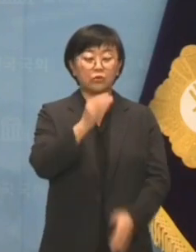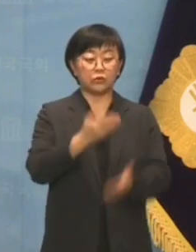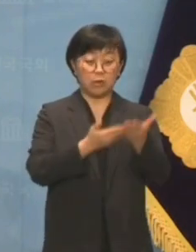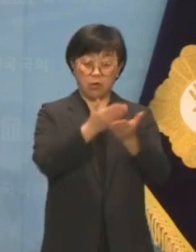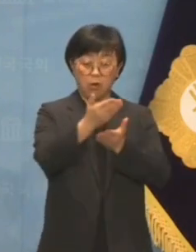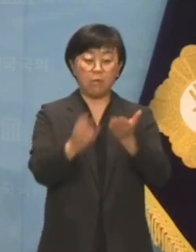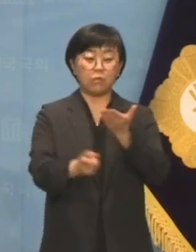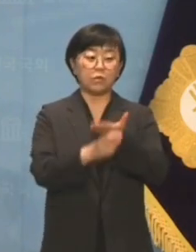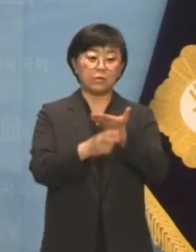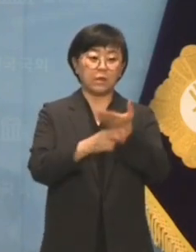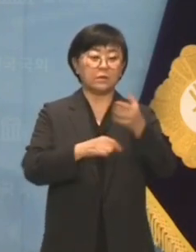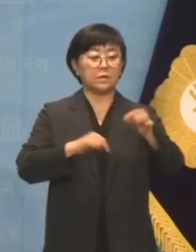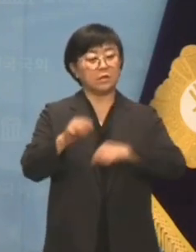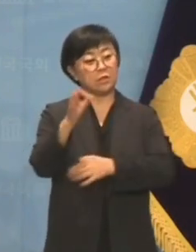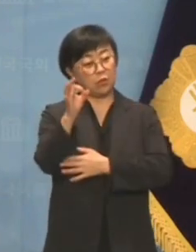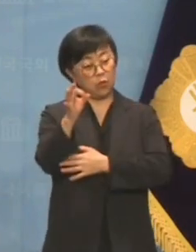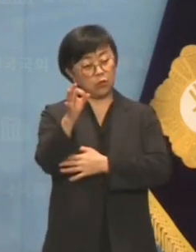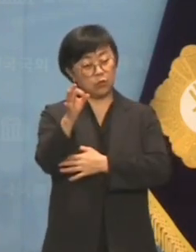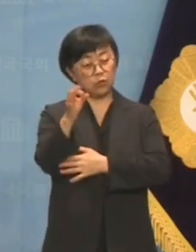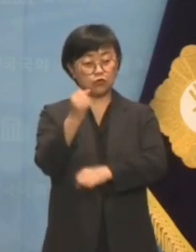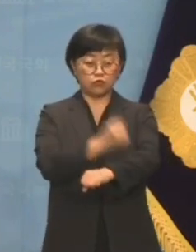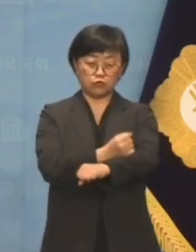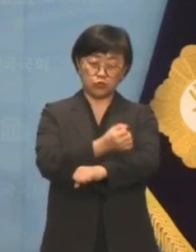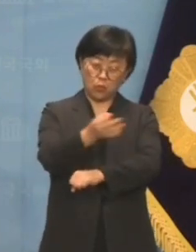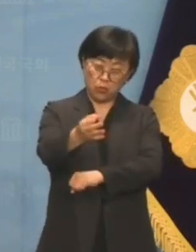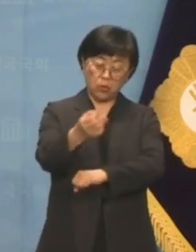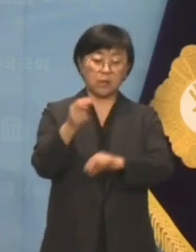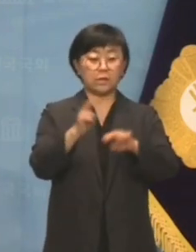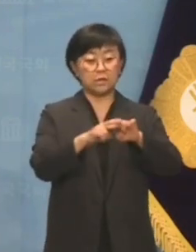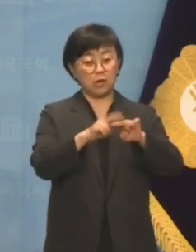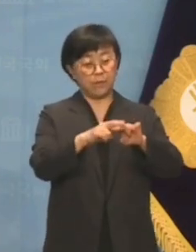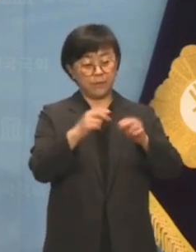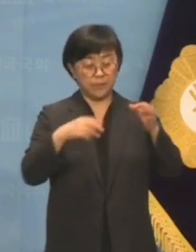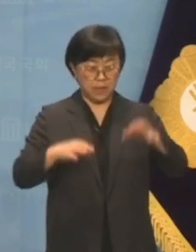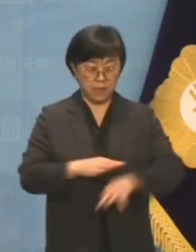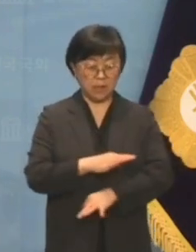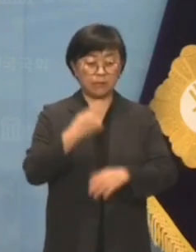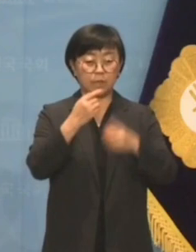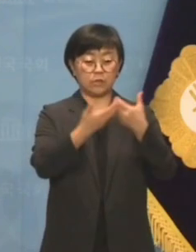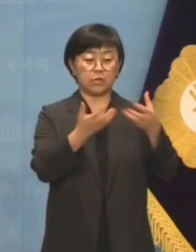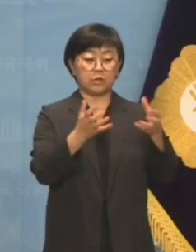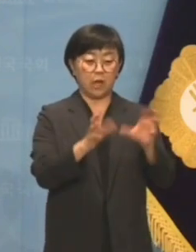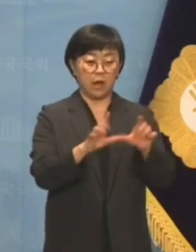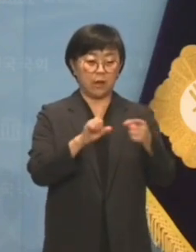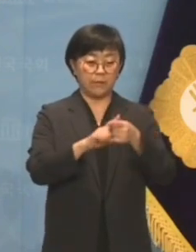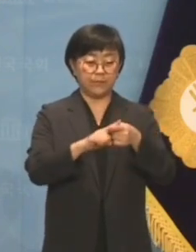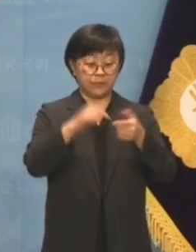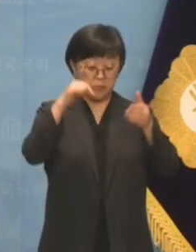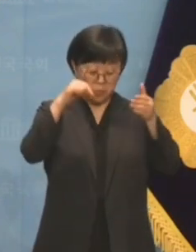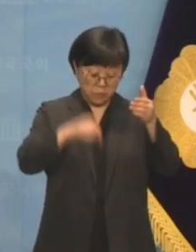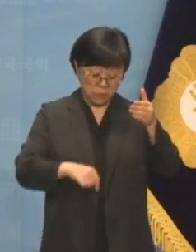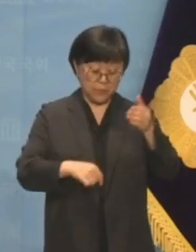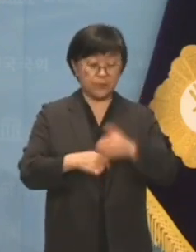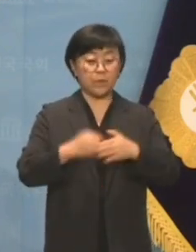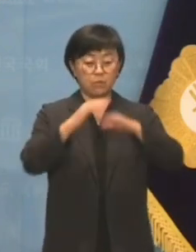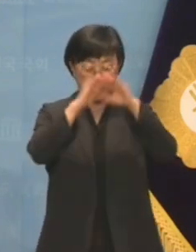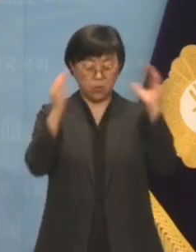선거 불법 정치자금 수수 취업 비리 등 더불어민주당의 얼룩진 민낯이